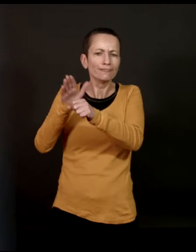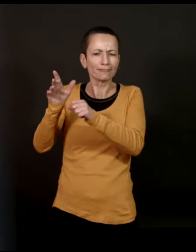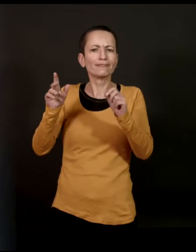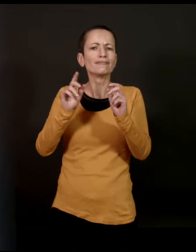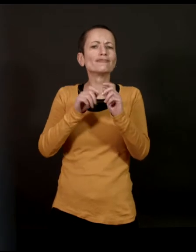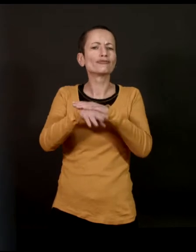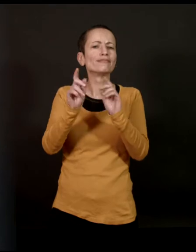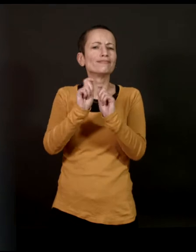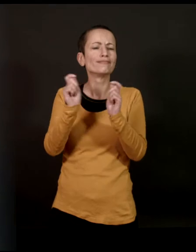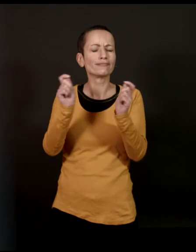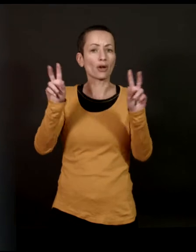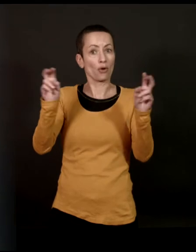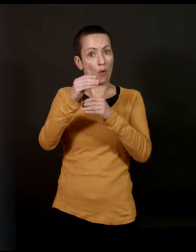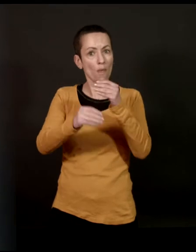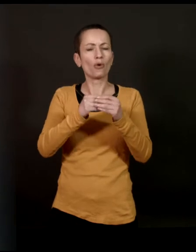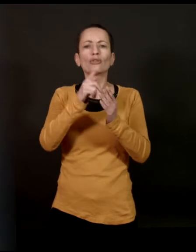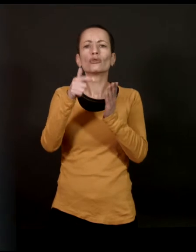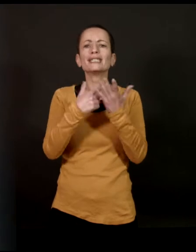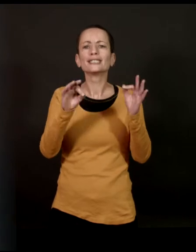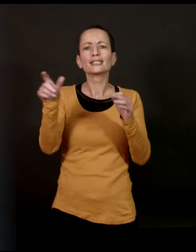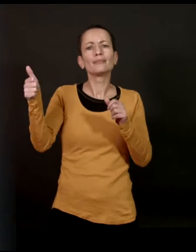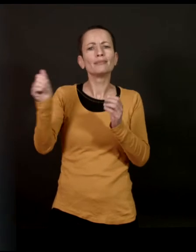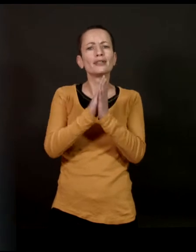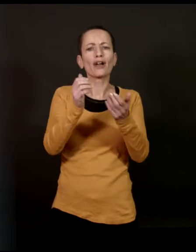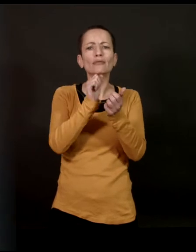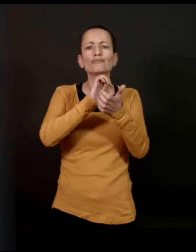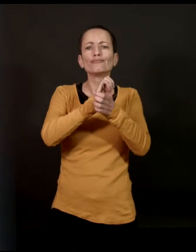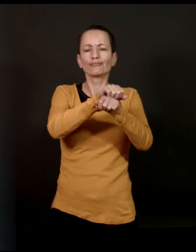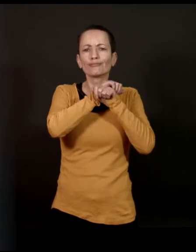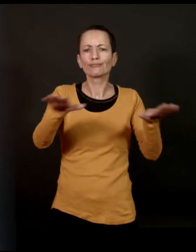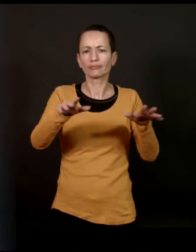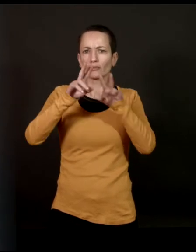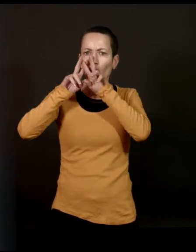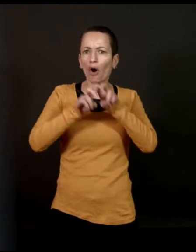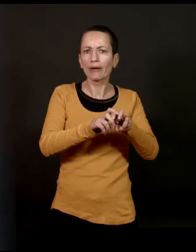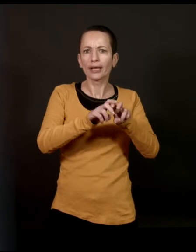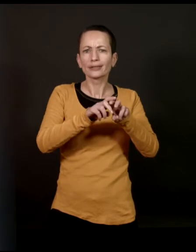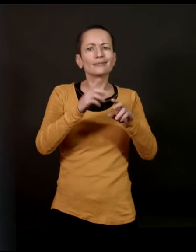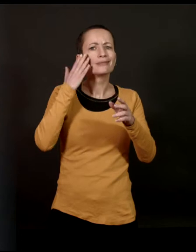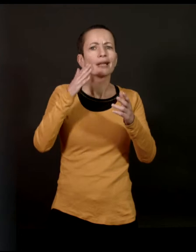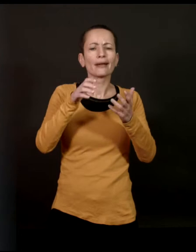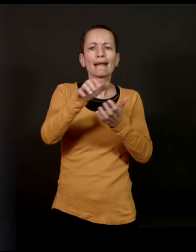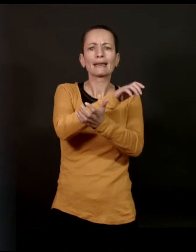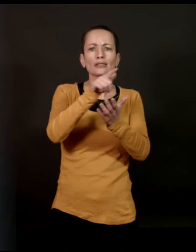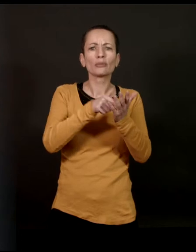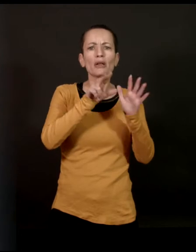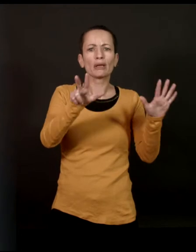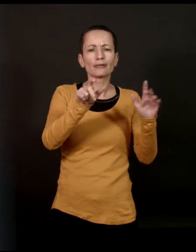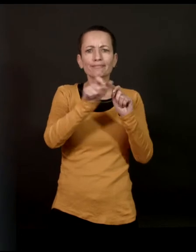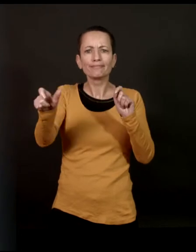2010 the case of Westriam, which was an investigation after the 2008 crisis on the